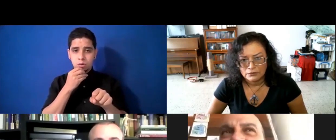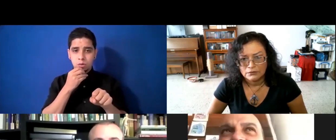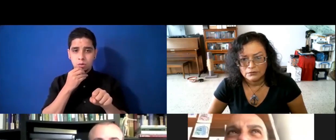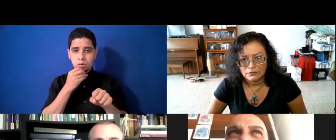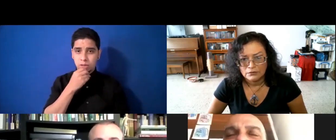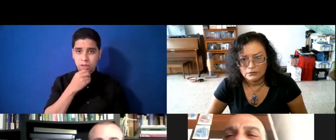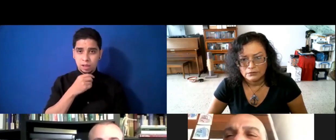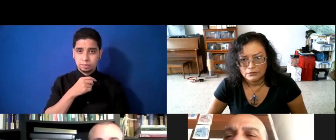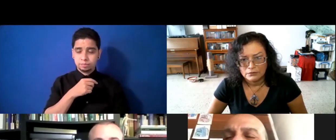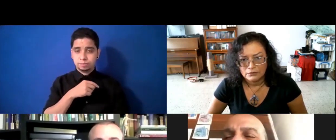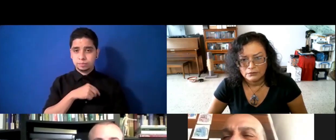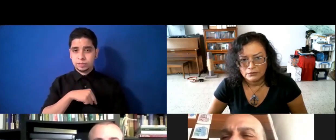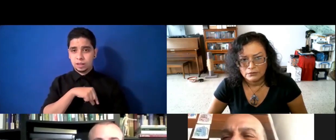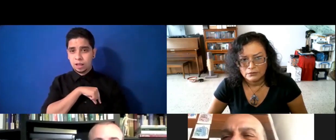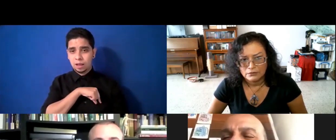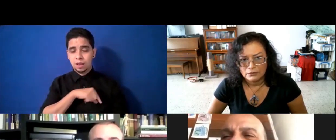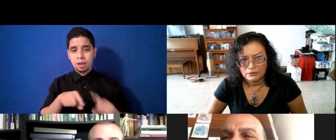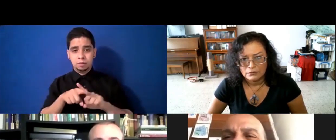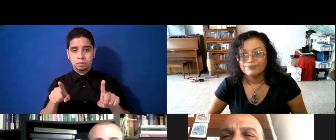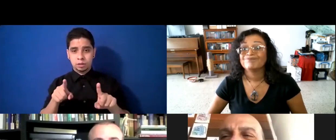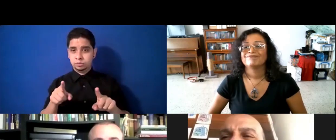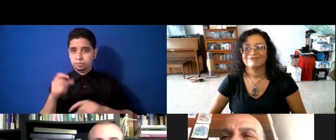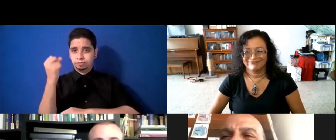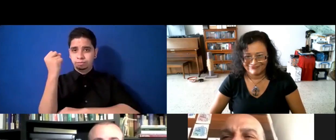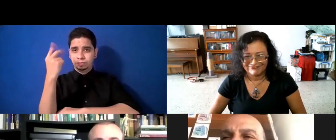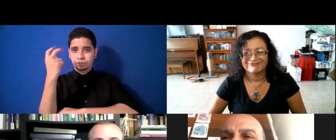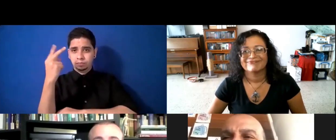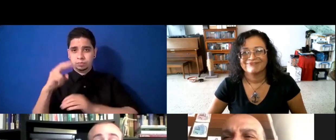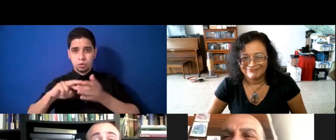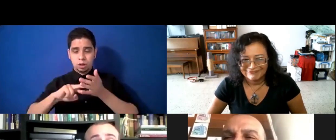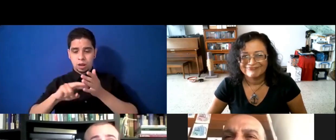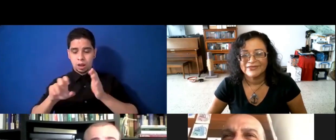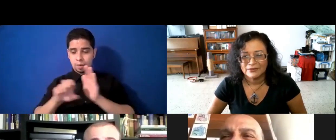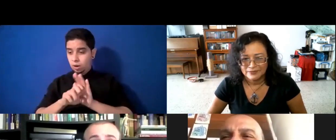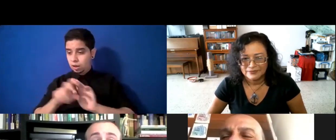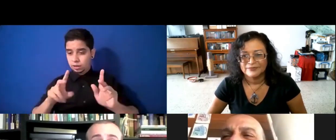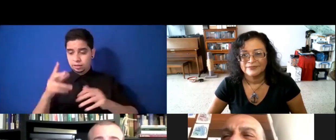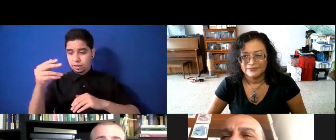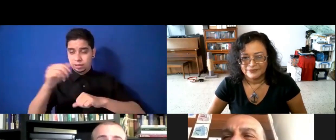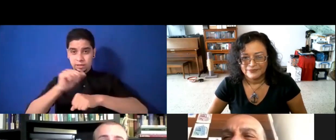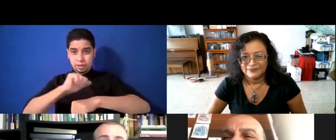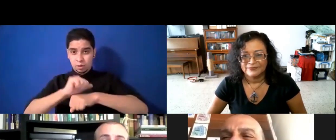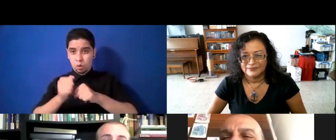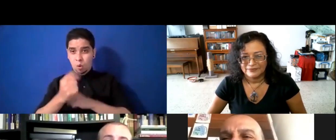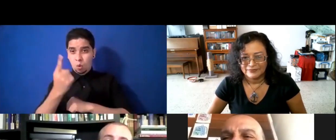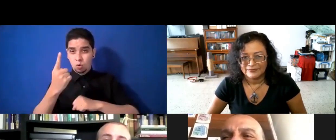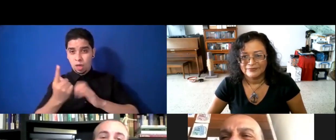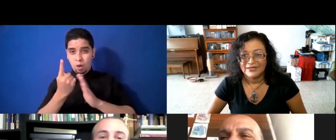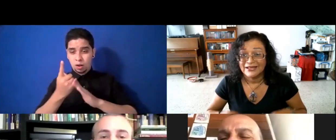donde las personas salían de trabajar con una hora de break. Y en esa hora pues nosotros tenía que llegar aquí,